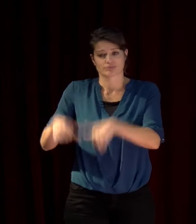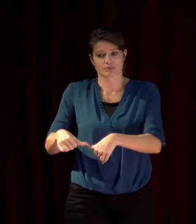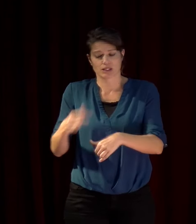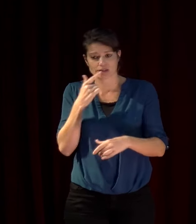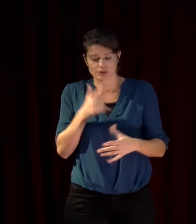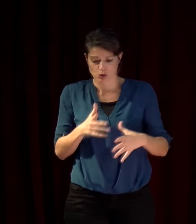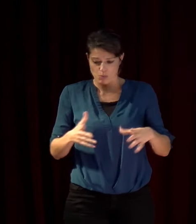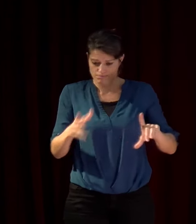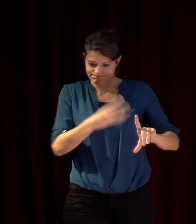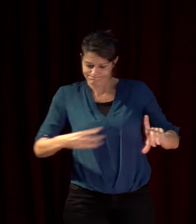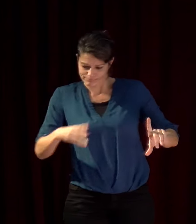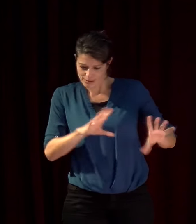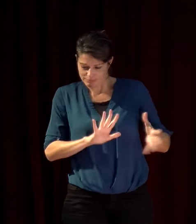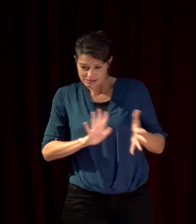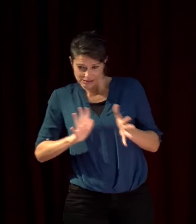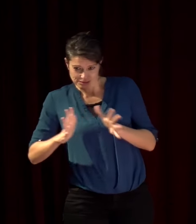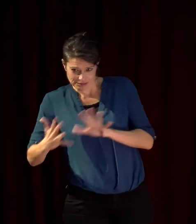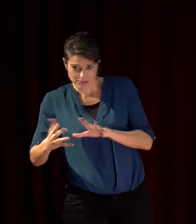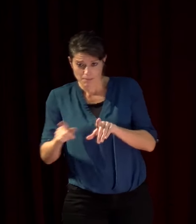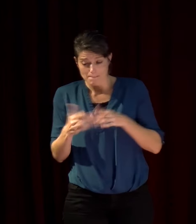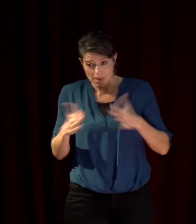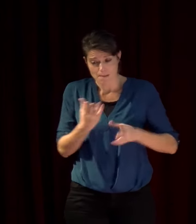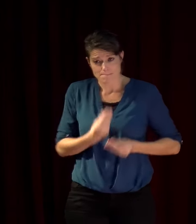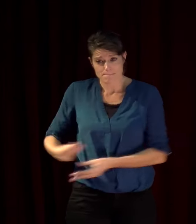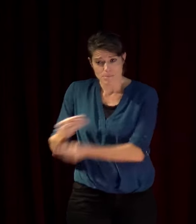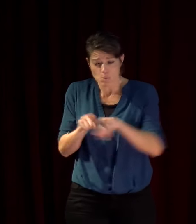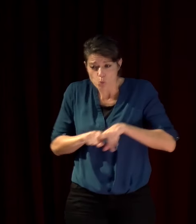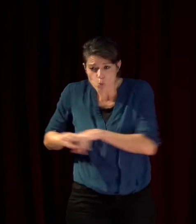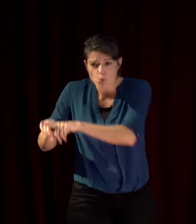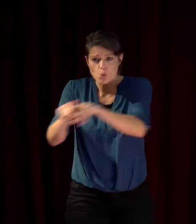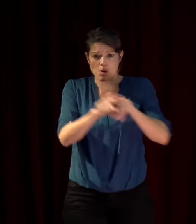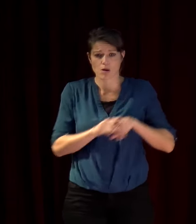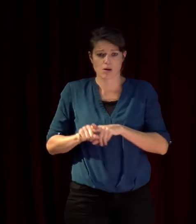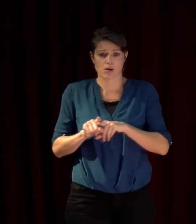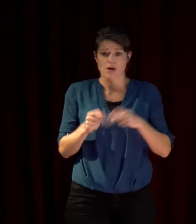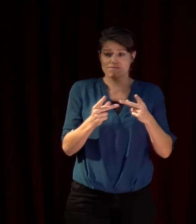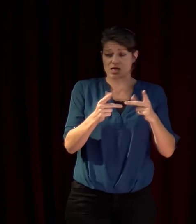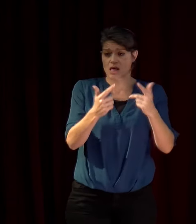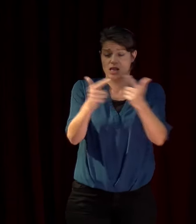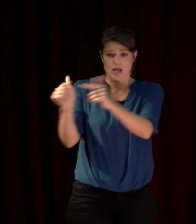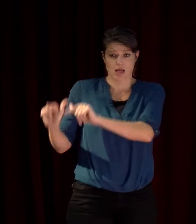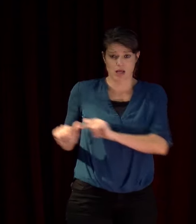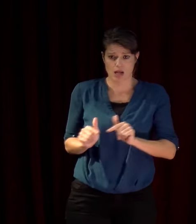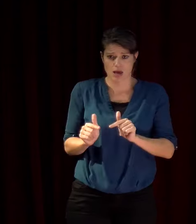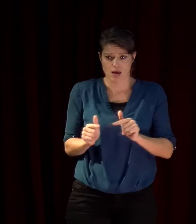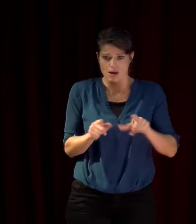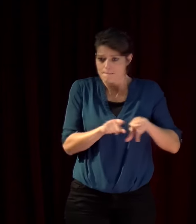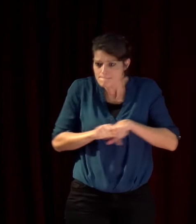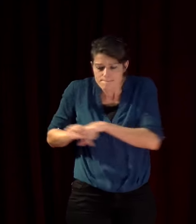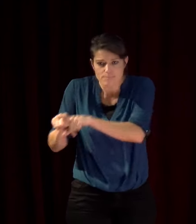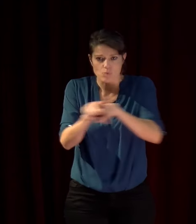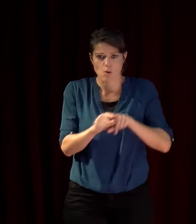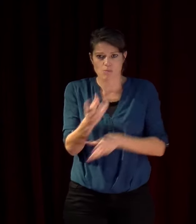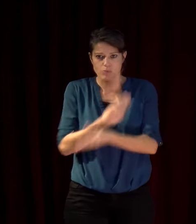qu'on soit à Beyrouth ou à Alger ou à Tangier nous avons les mêmes valeurs humaines